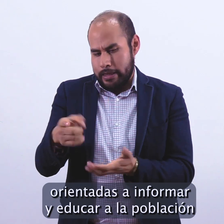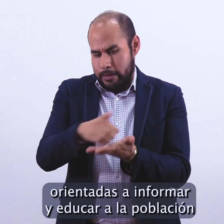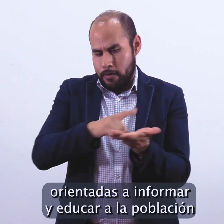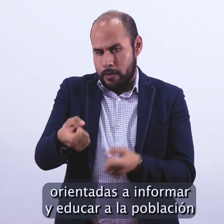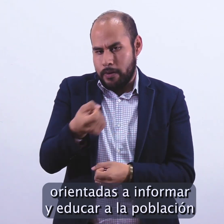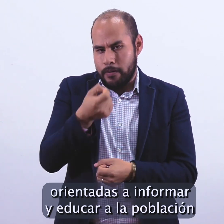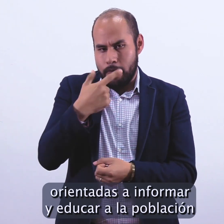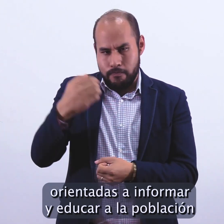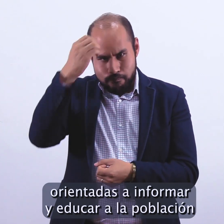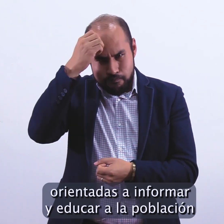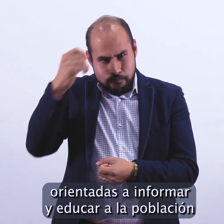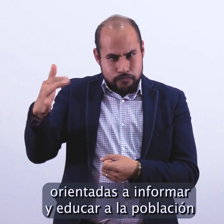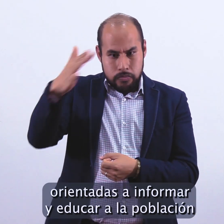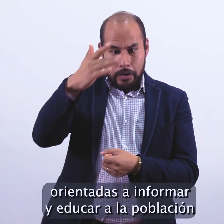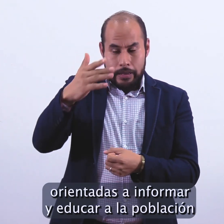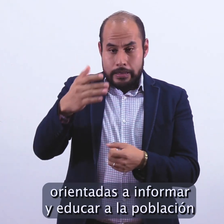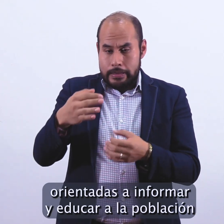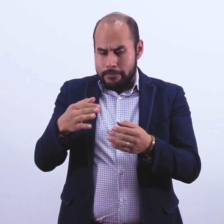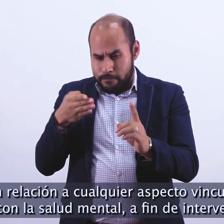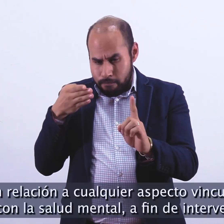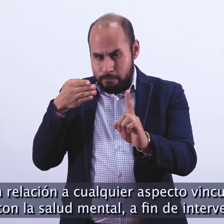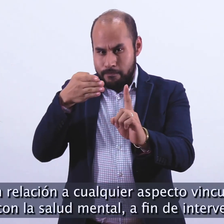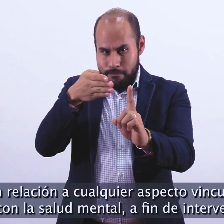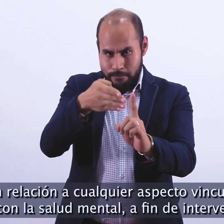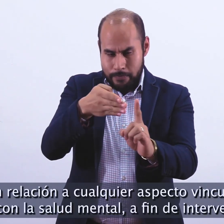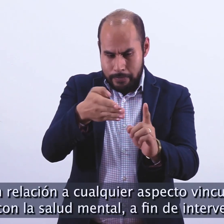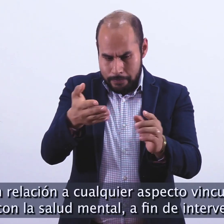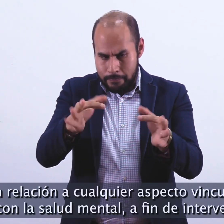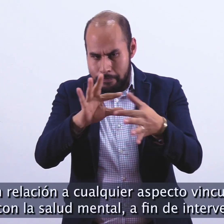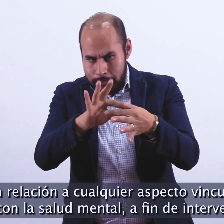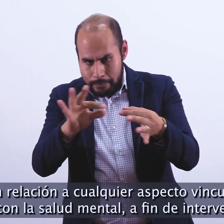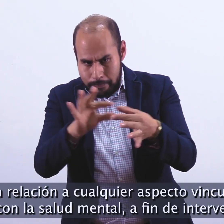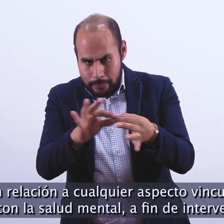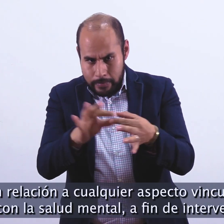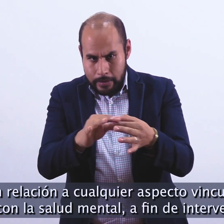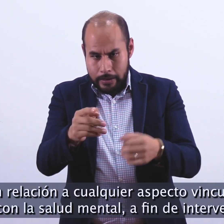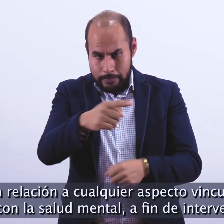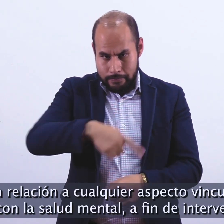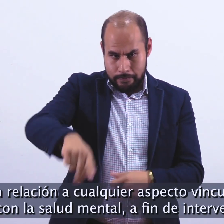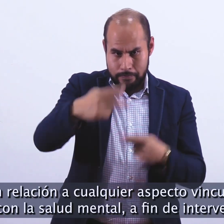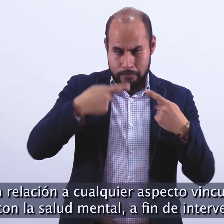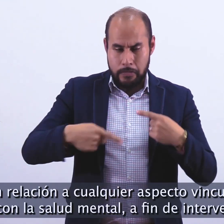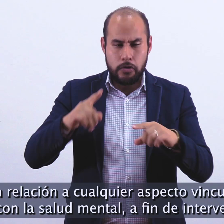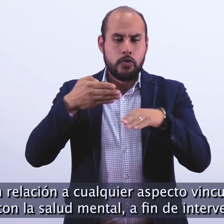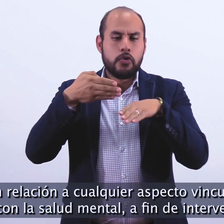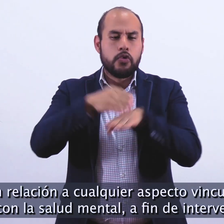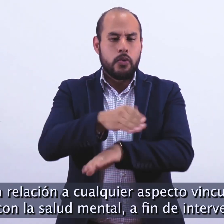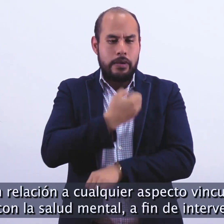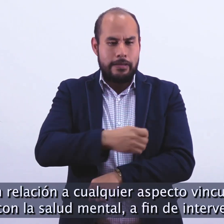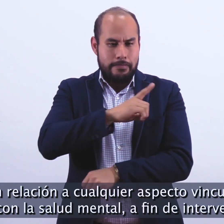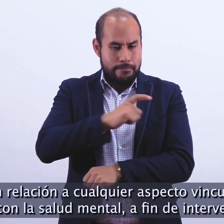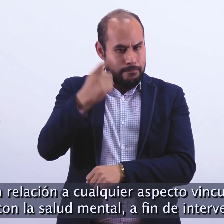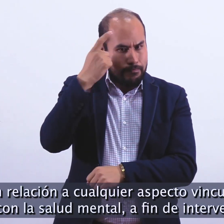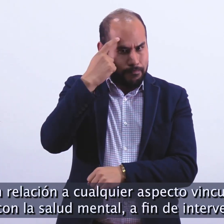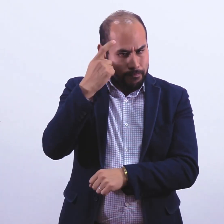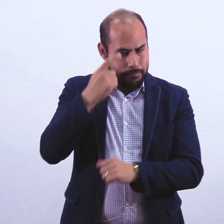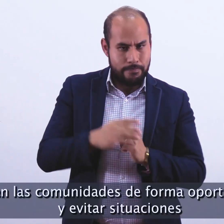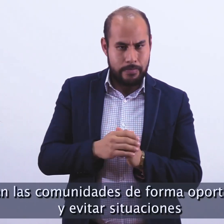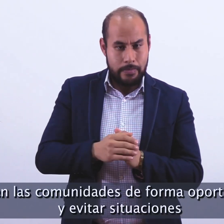informar y a educar a la población en relación a cualquier aspecto vinculado con la salud mental, a fin de intervenir en las